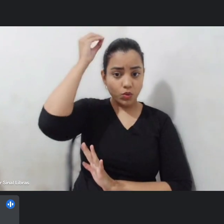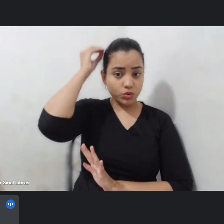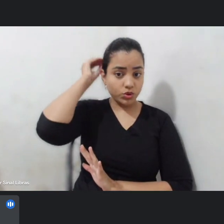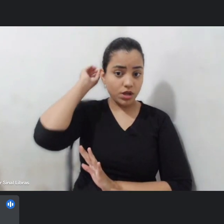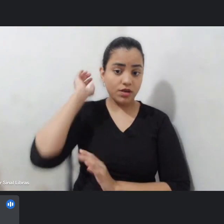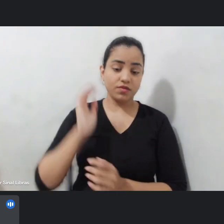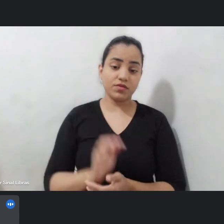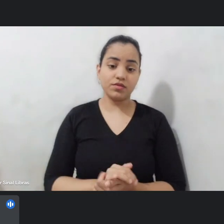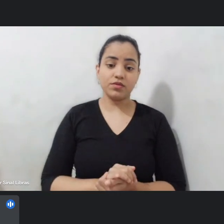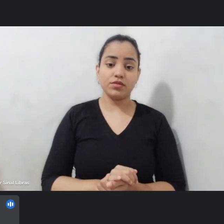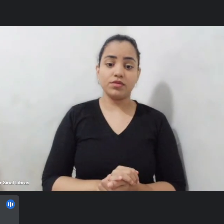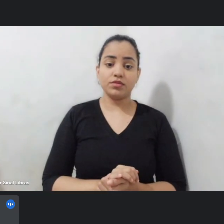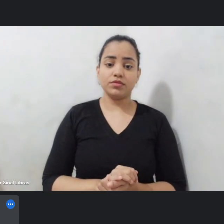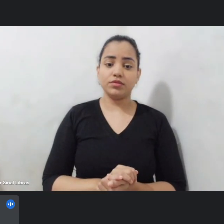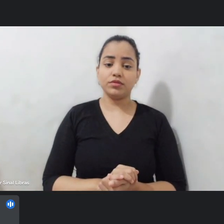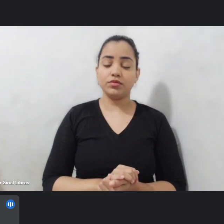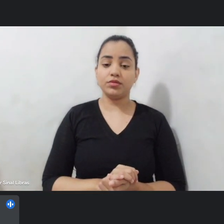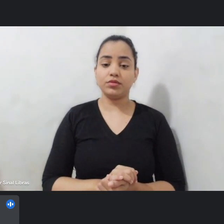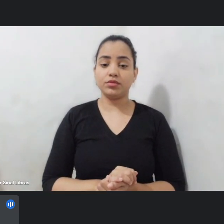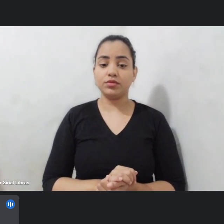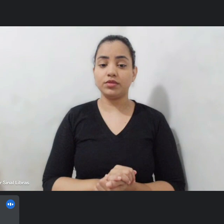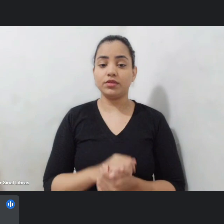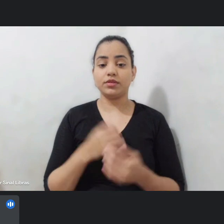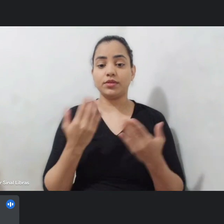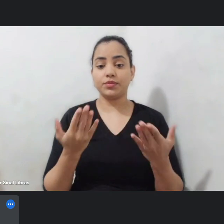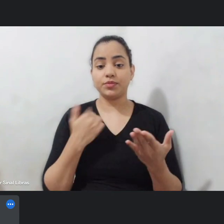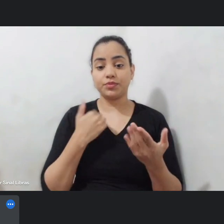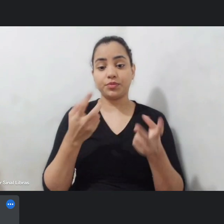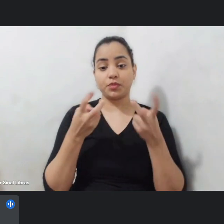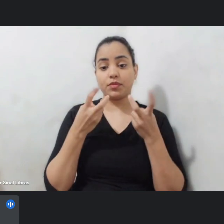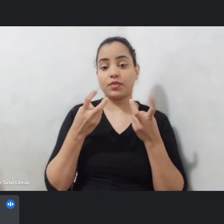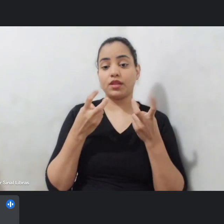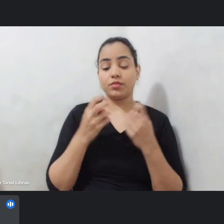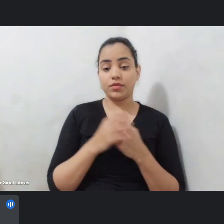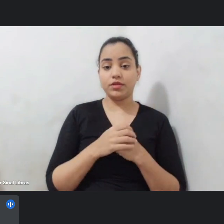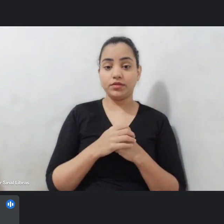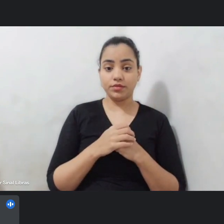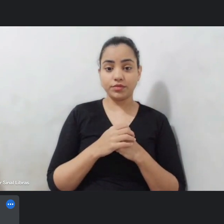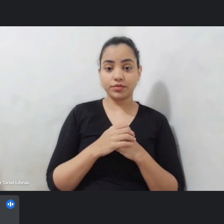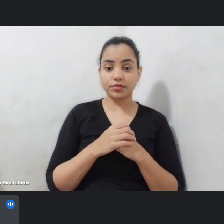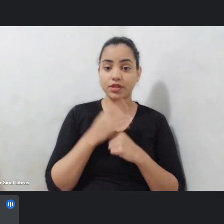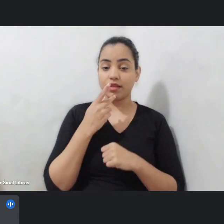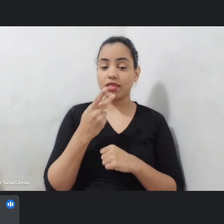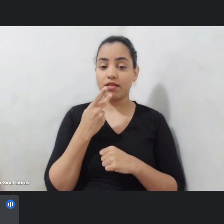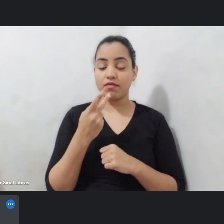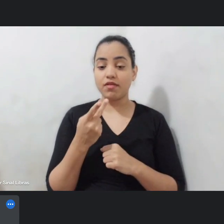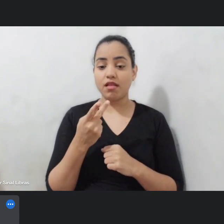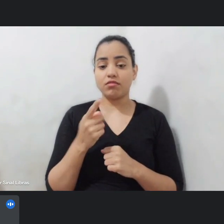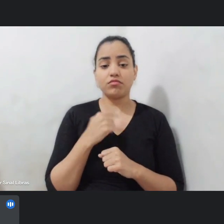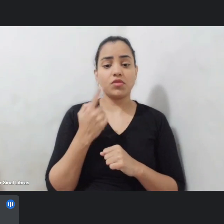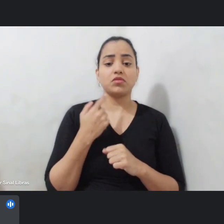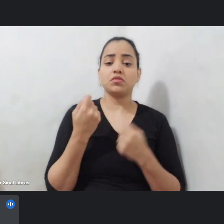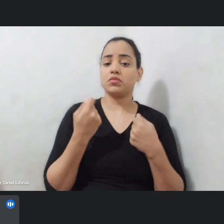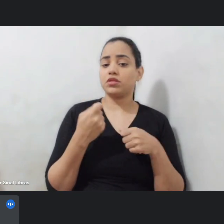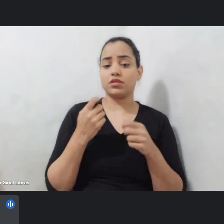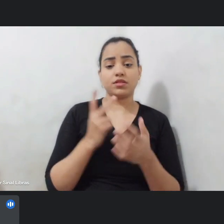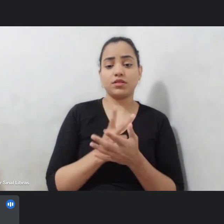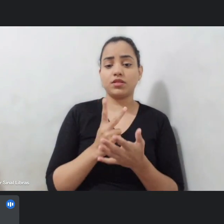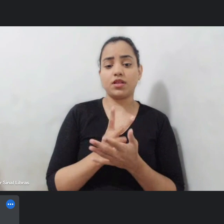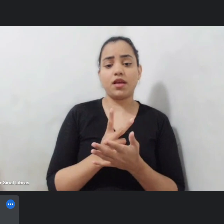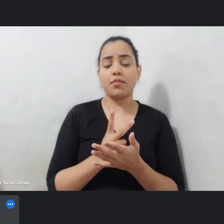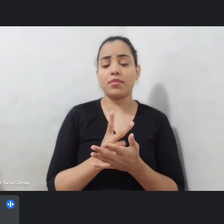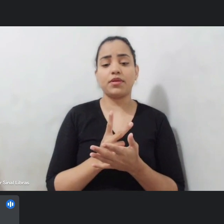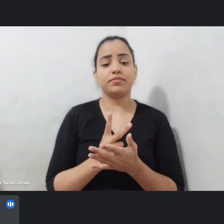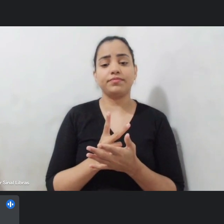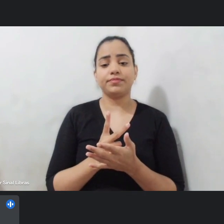então eu observo que nas falas a gente tem sempre que vai colocar